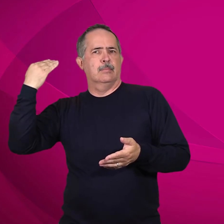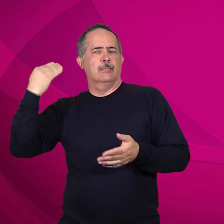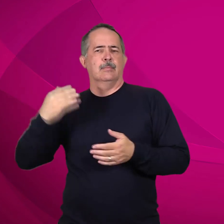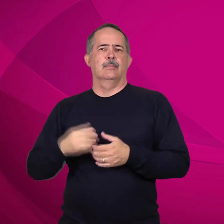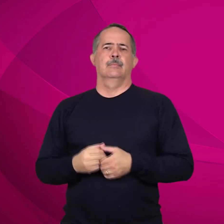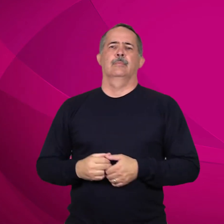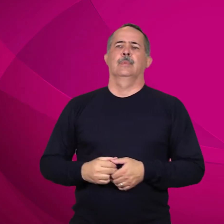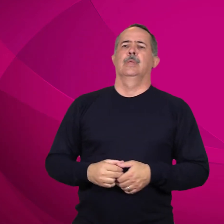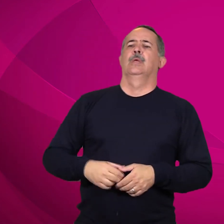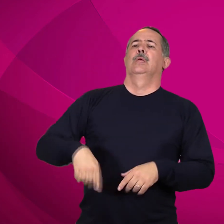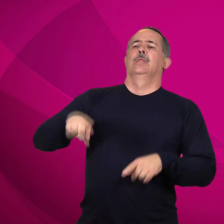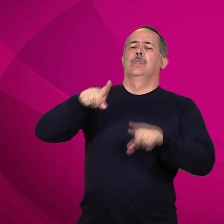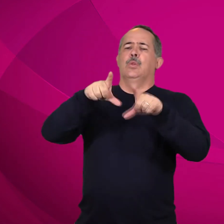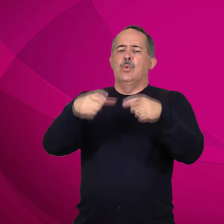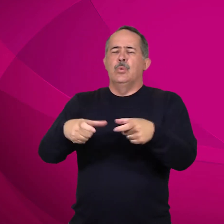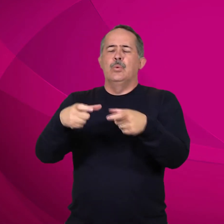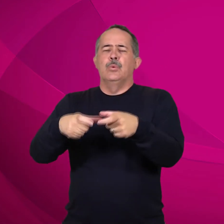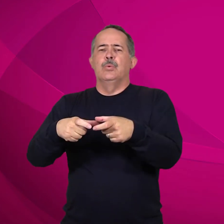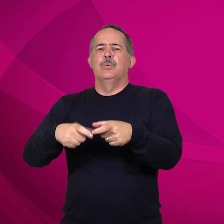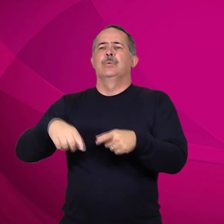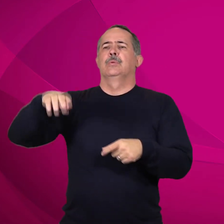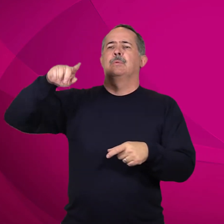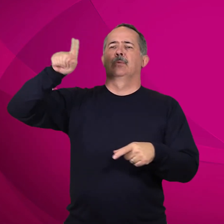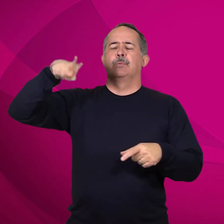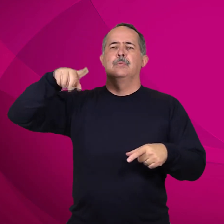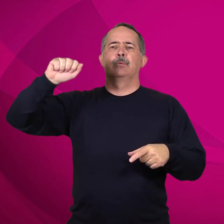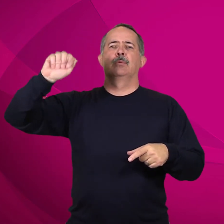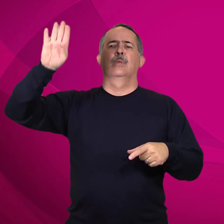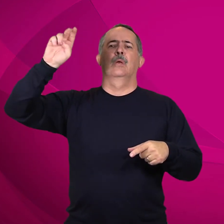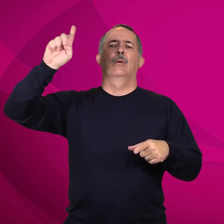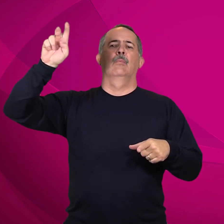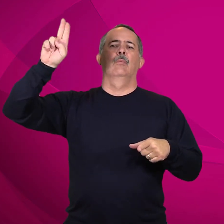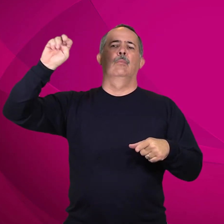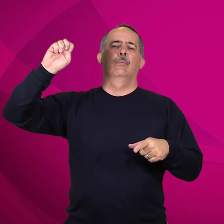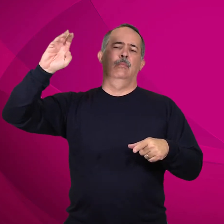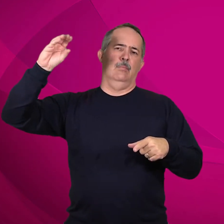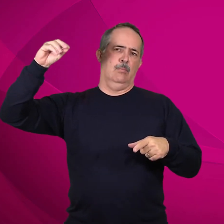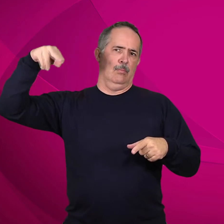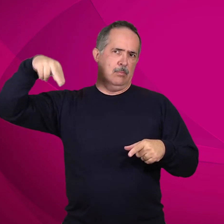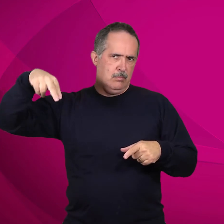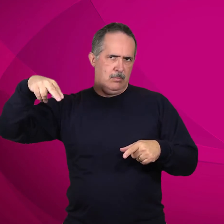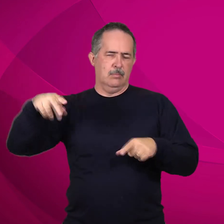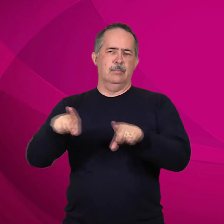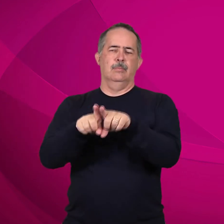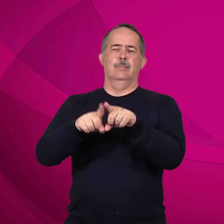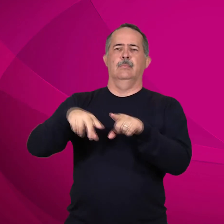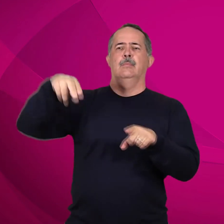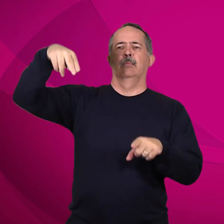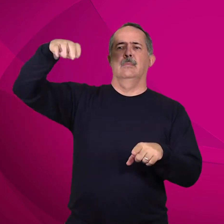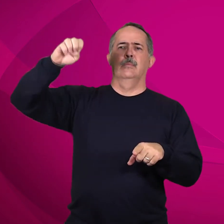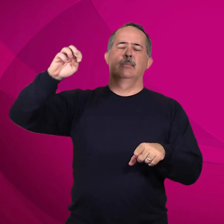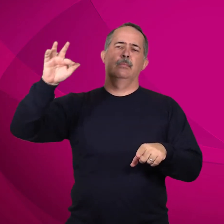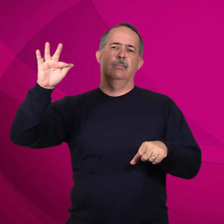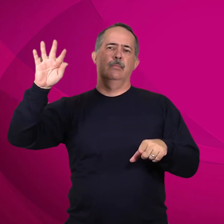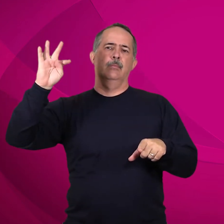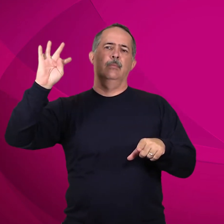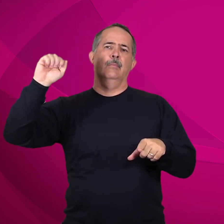região do outro lado do Rio Jordão, Galiléia dos pagãos. O povo que vivia nas trevas